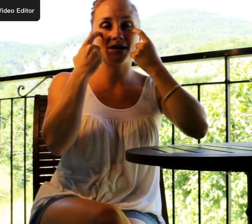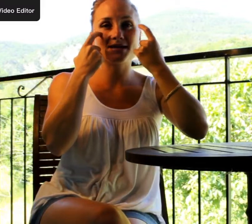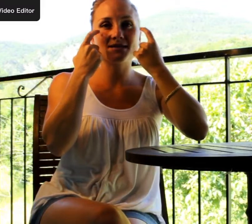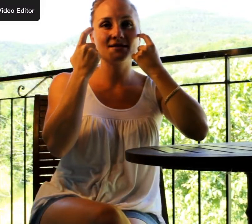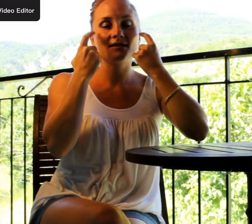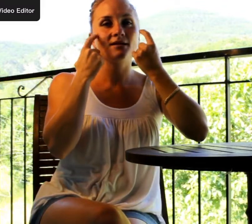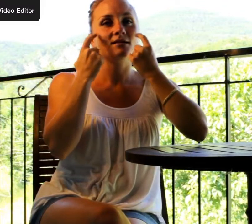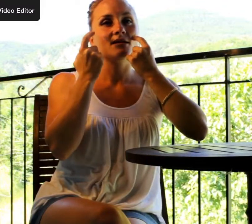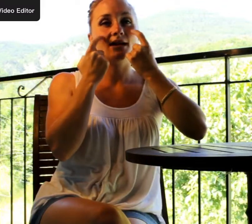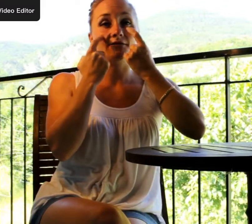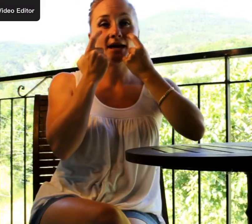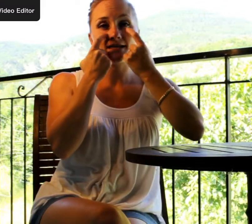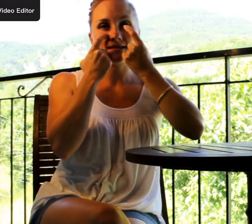fraise, la fraise.